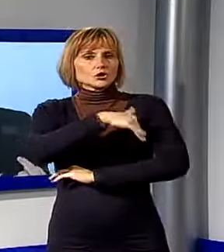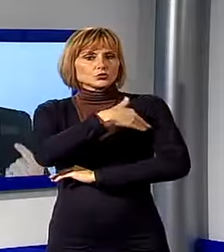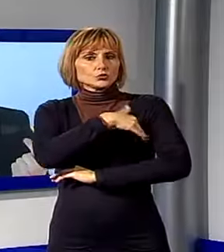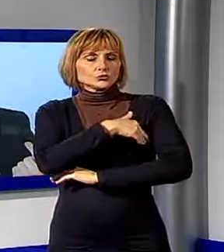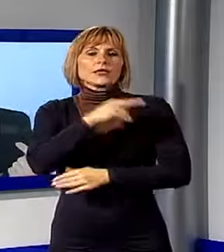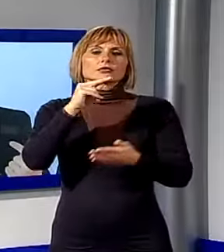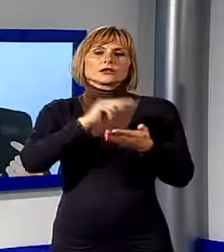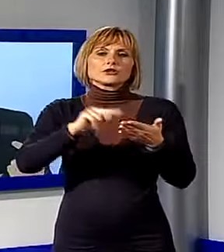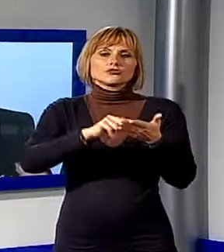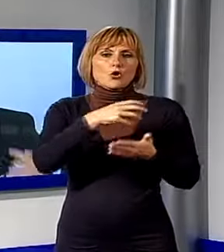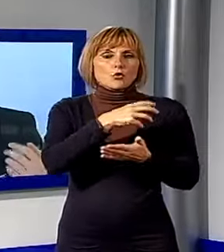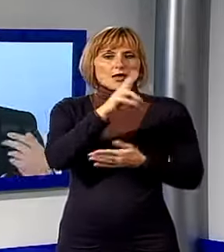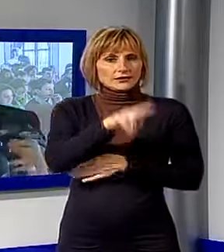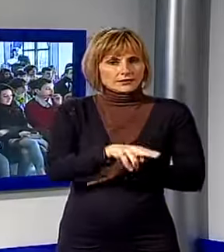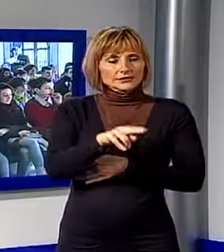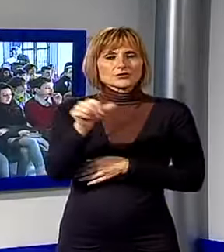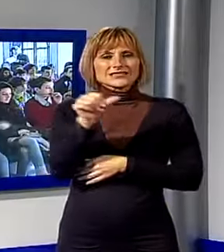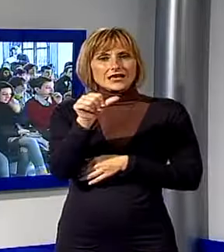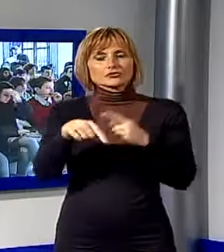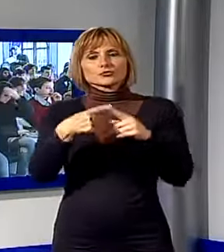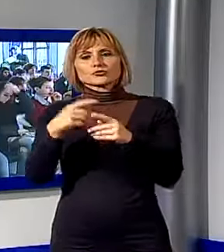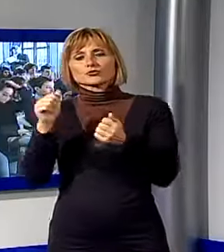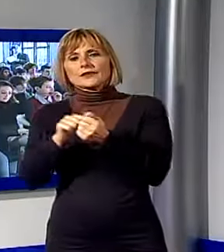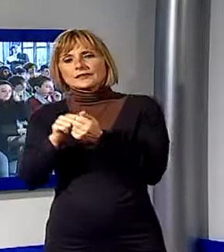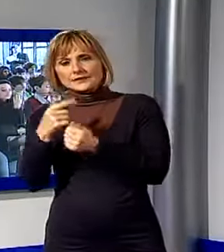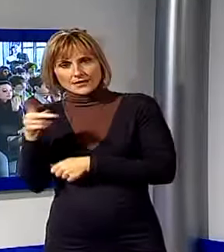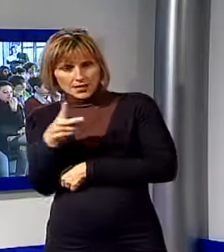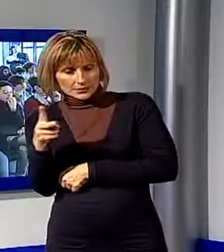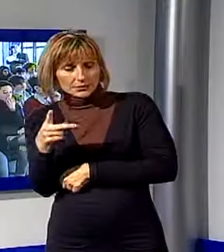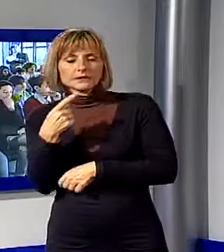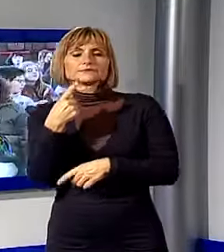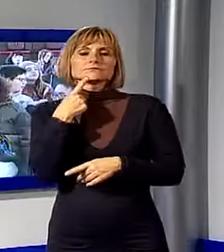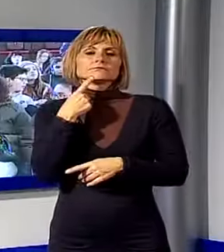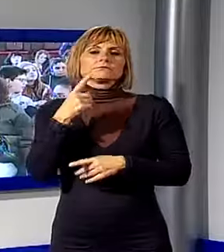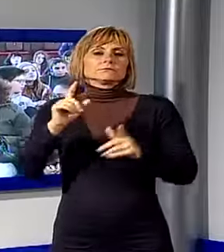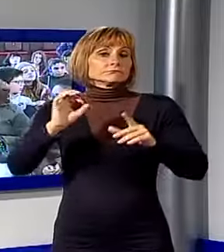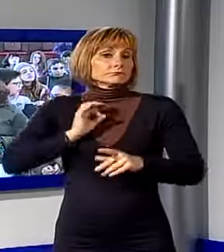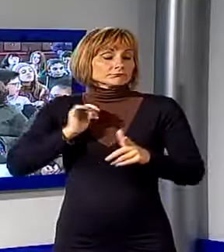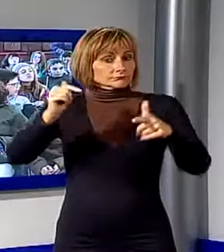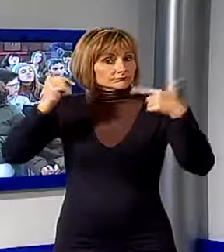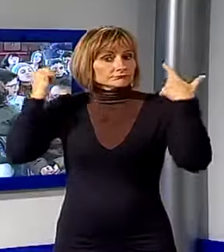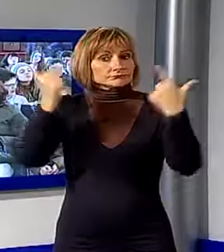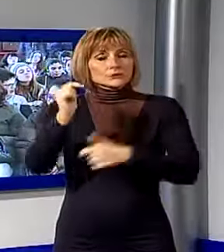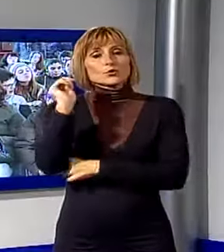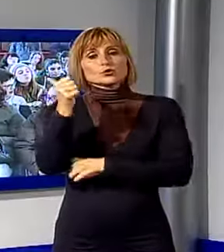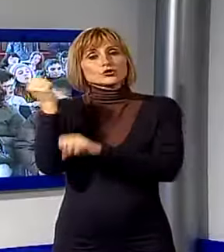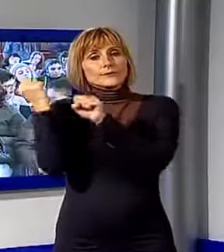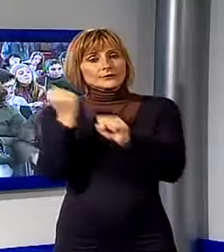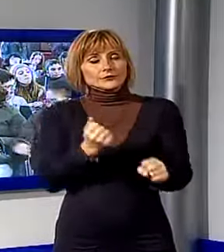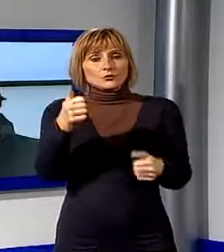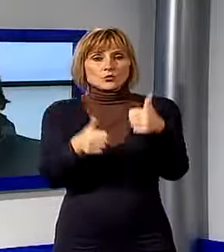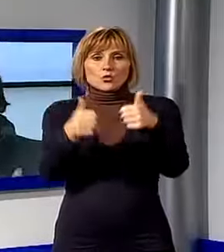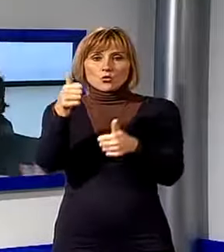liceo artistico Stagi di Pietrasante e della scuola media Lenci di Viareggio hanno ricevuto le menzioni speciali dell'undicesima edizione del